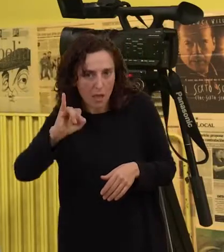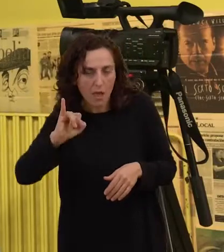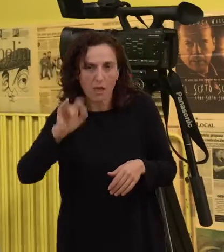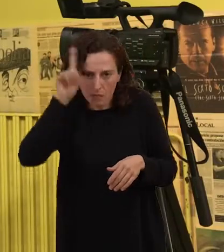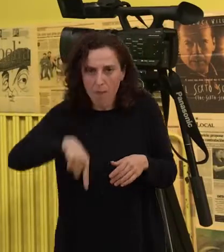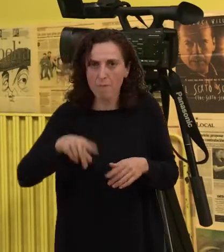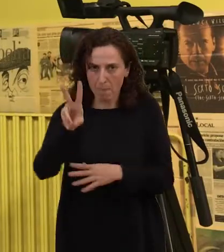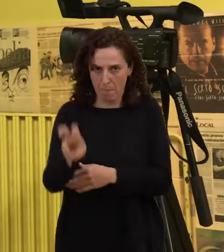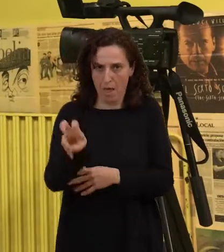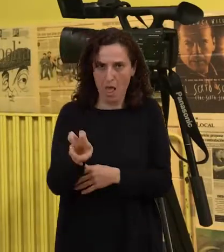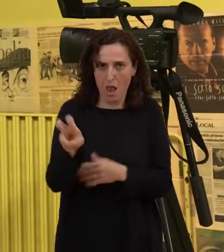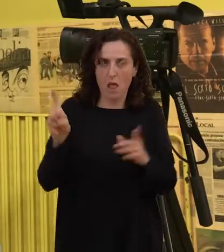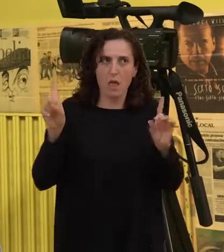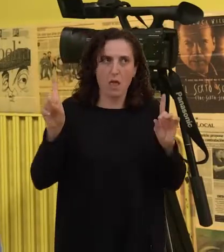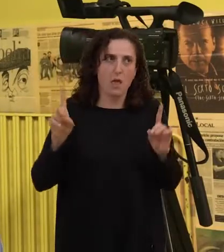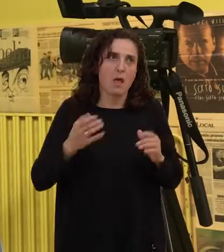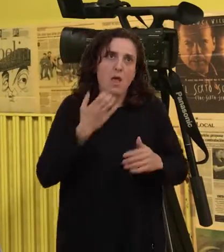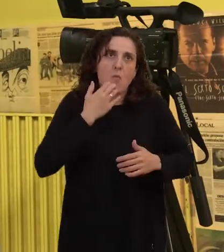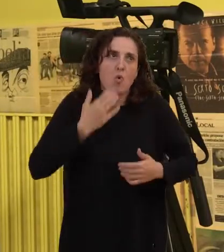caso de cando que se yo